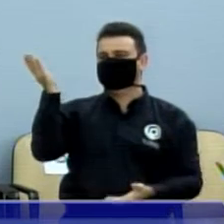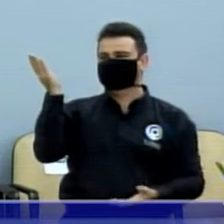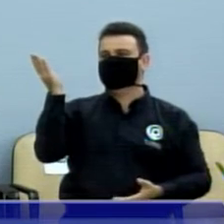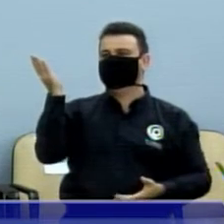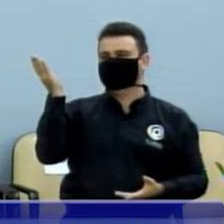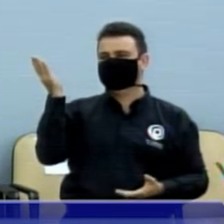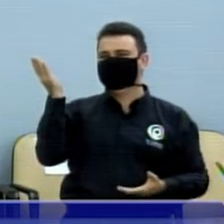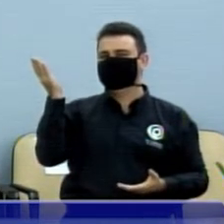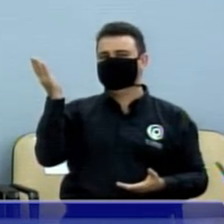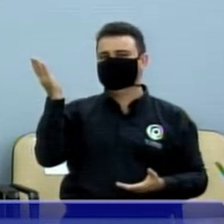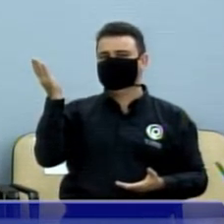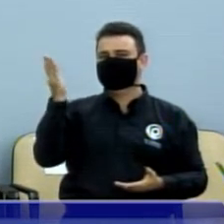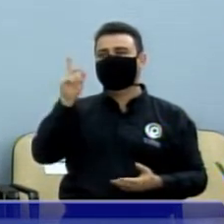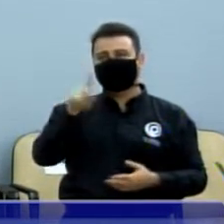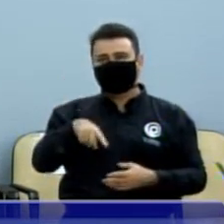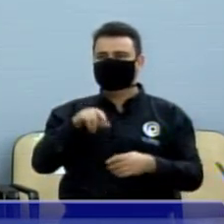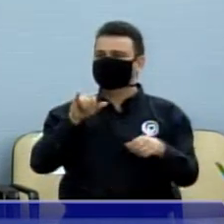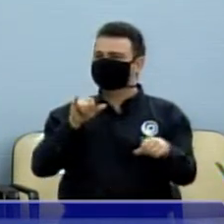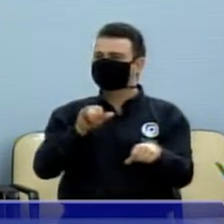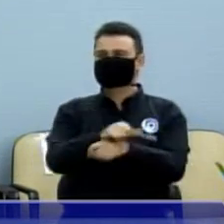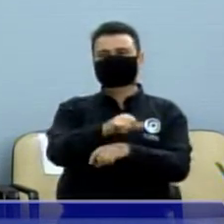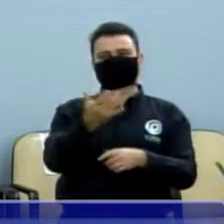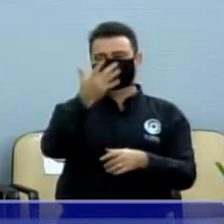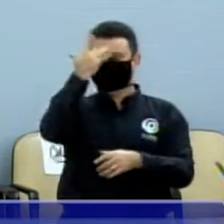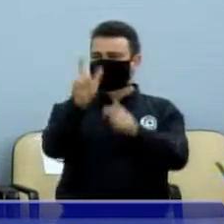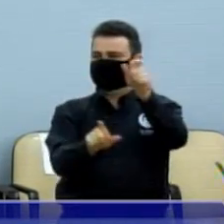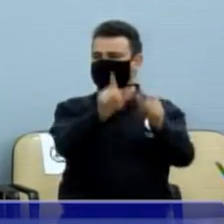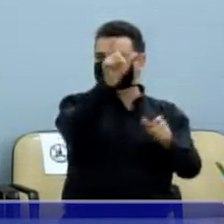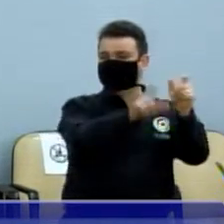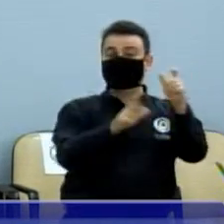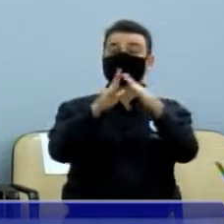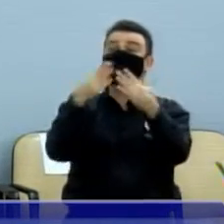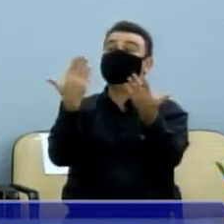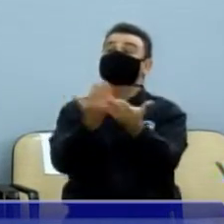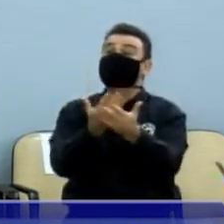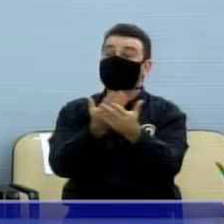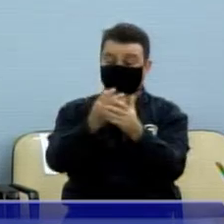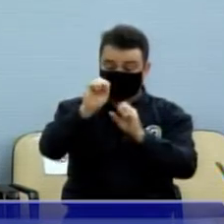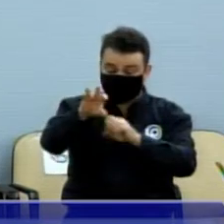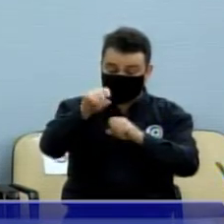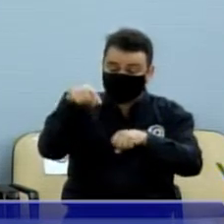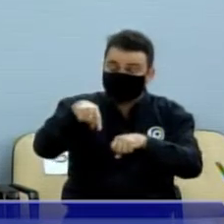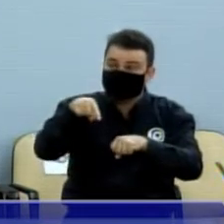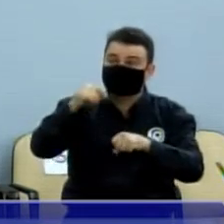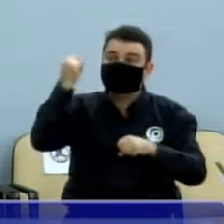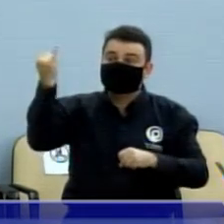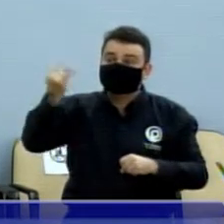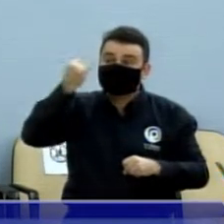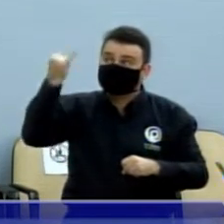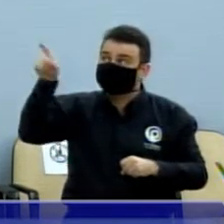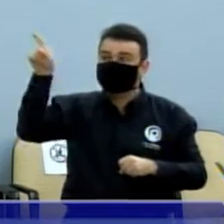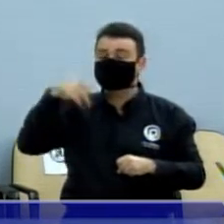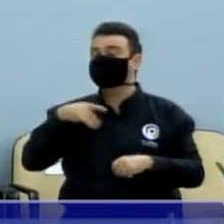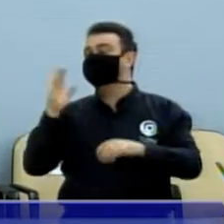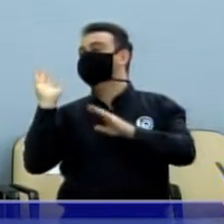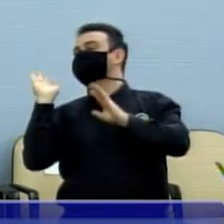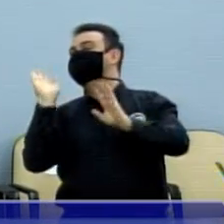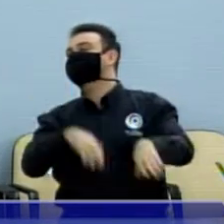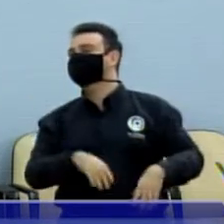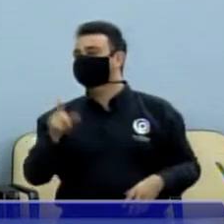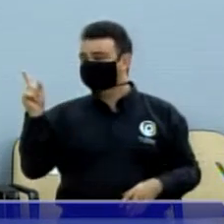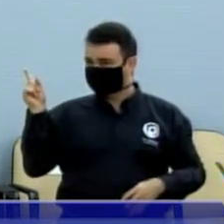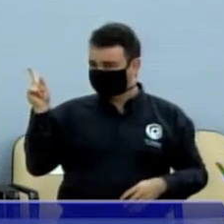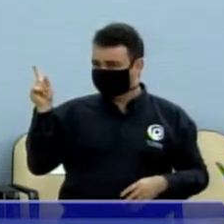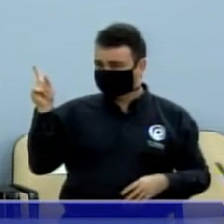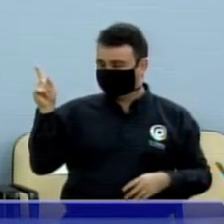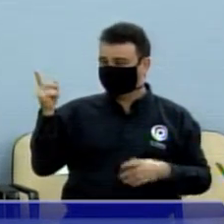opinião, para a pasta mais importante, que é a pasta da educação, uma pessoa completamente desprovida